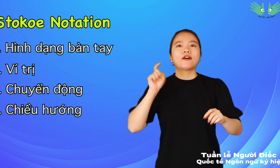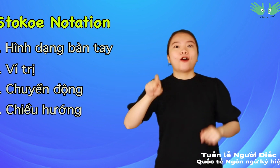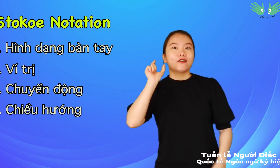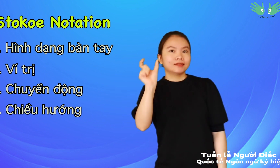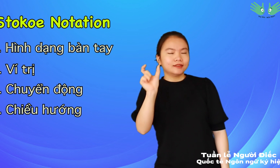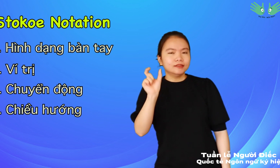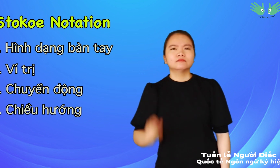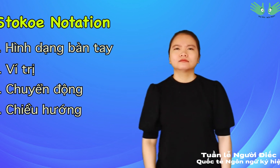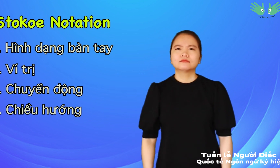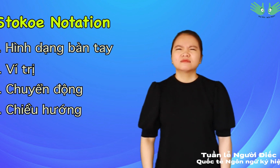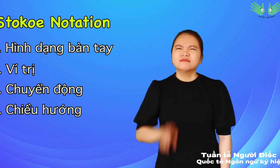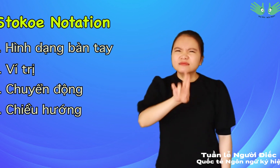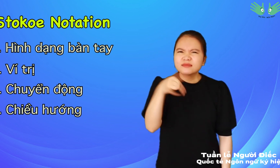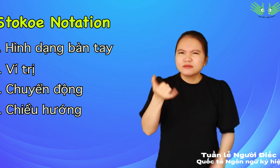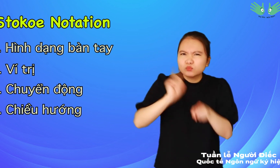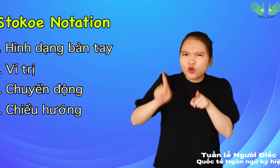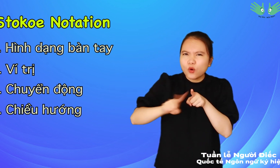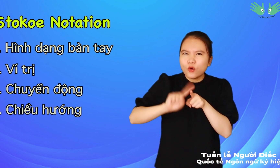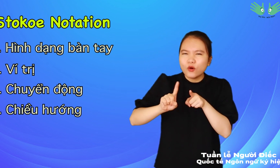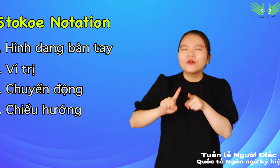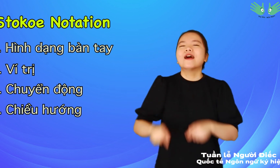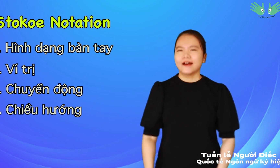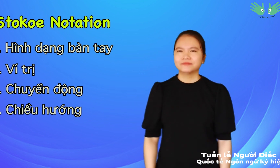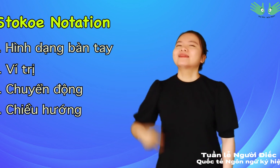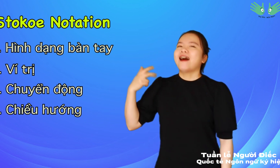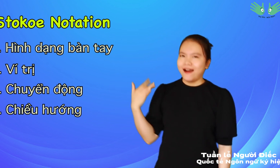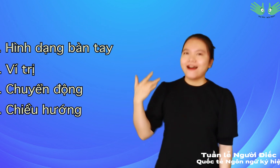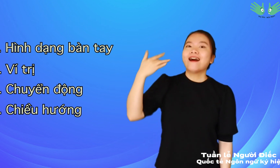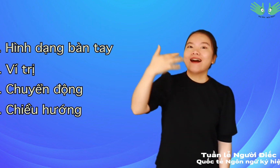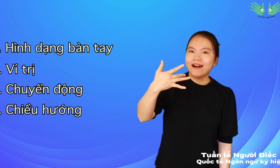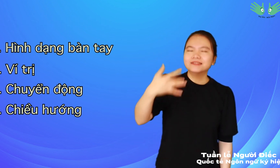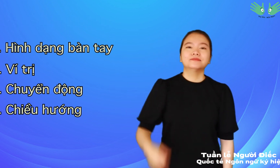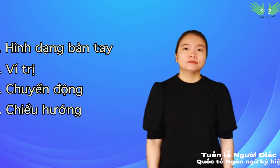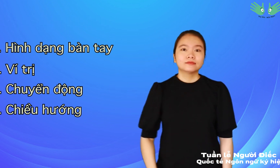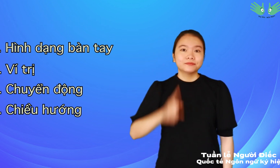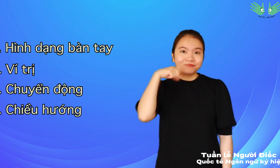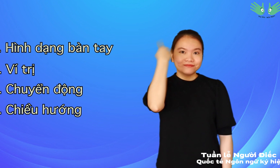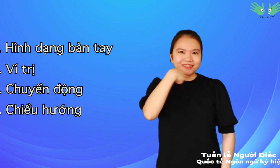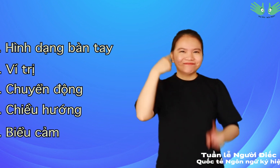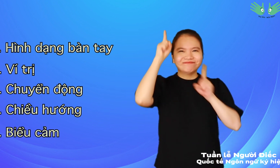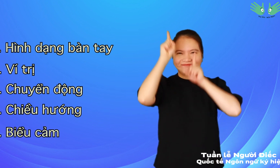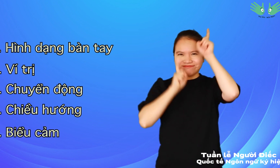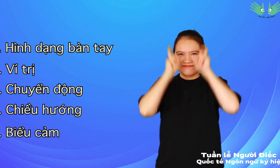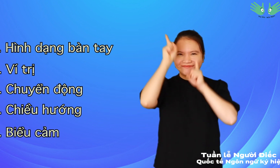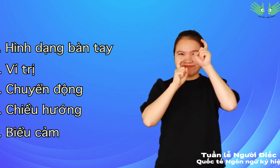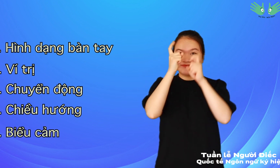thiện vốn tử vượng ký hiệu Tuy nhiên, hệ thống này vẫn còn thiếu thành tố thứ 5 Thành tố thứ 5 biểu cảm